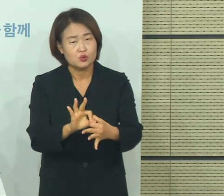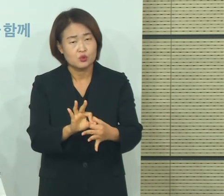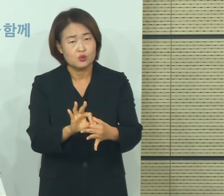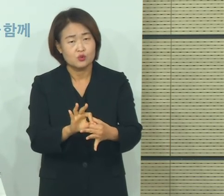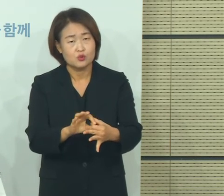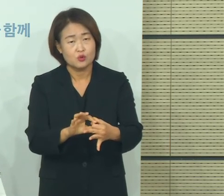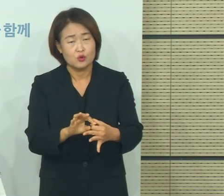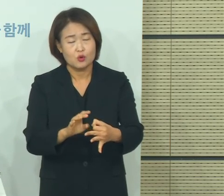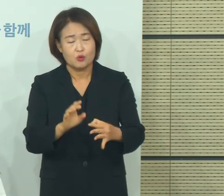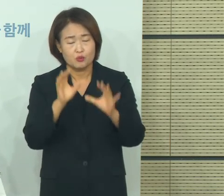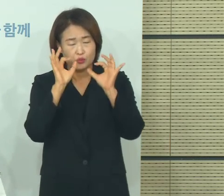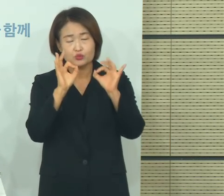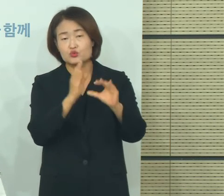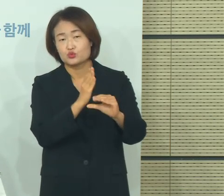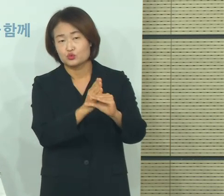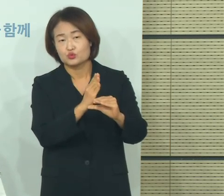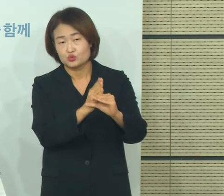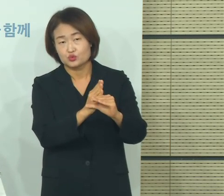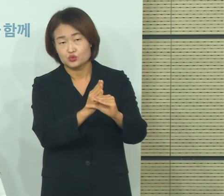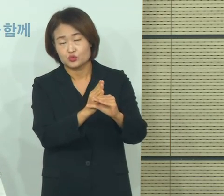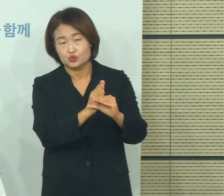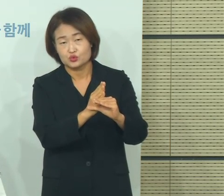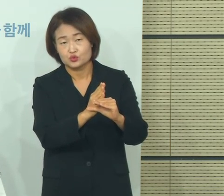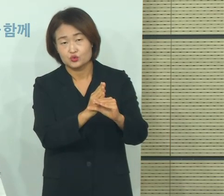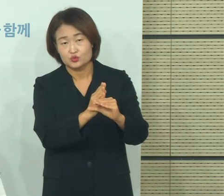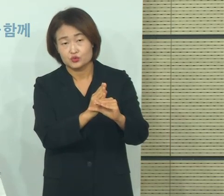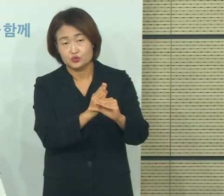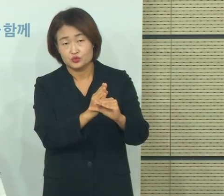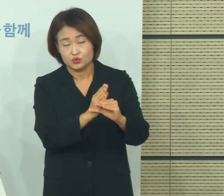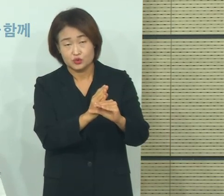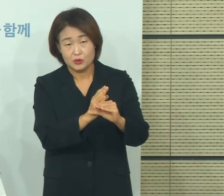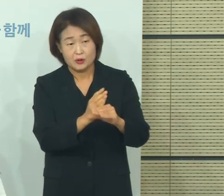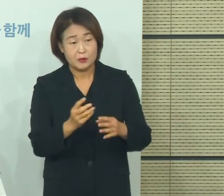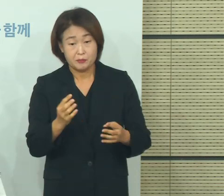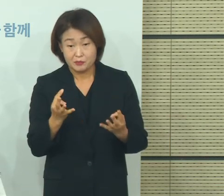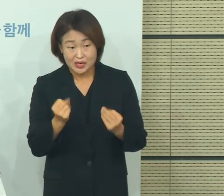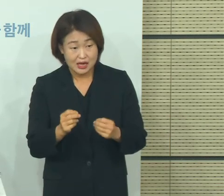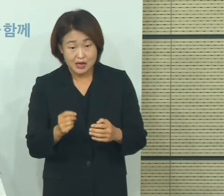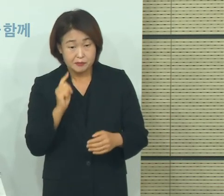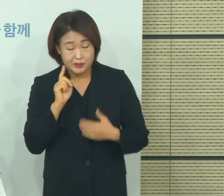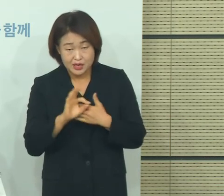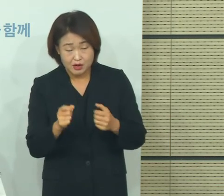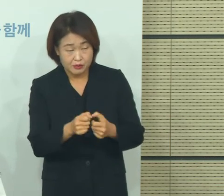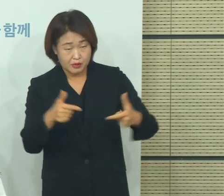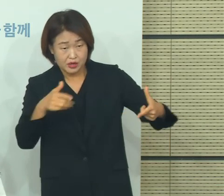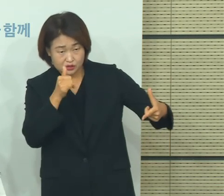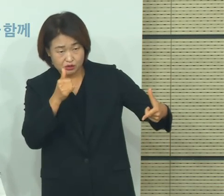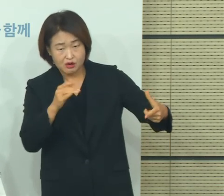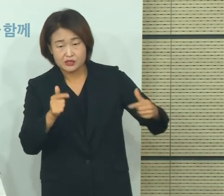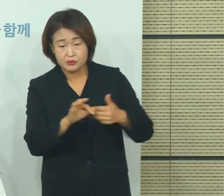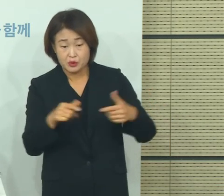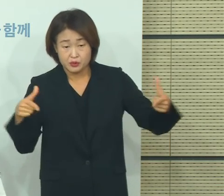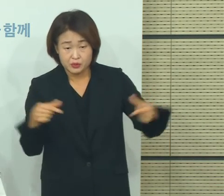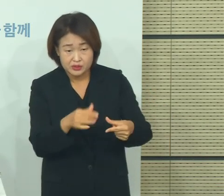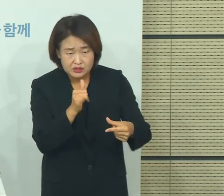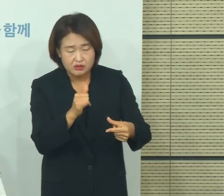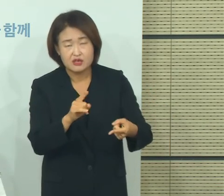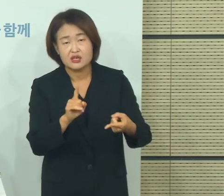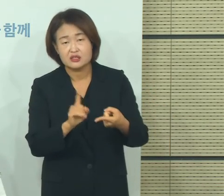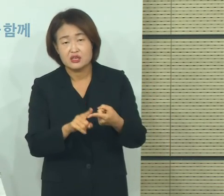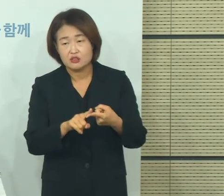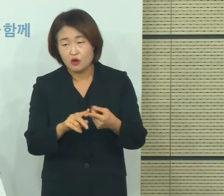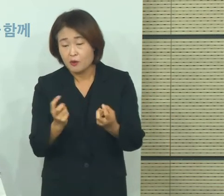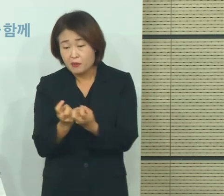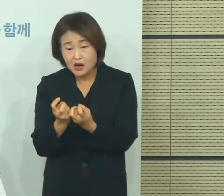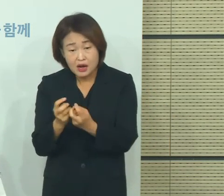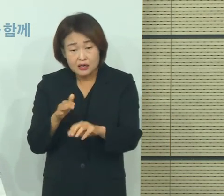거기에 맞추어서 저희들의 어떤 방역 조치에 대한 내용들도 같이 속도감 있게 지금 논의가